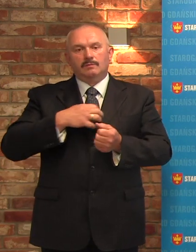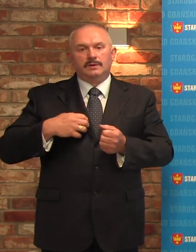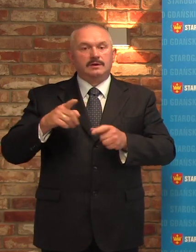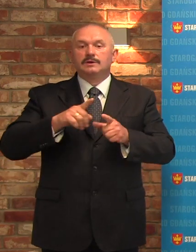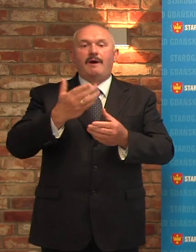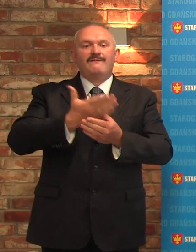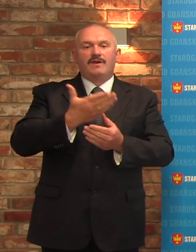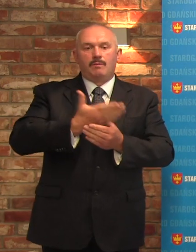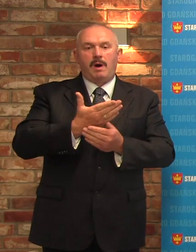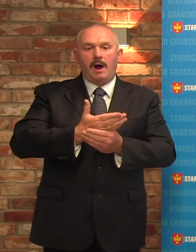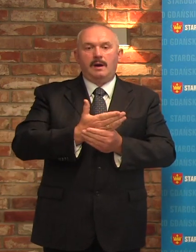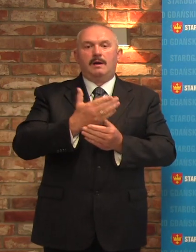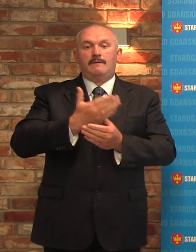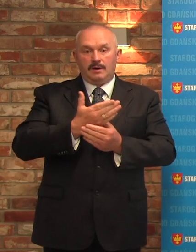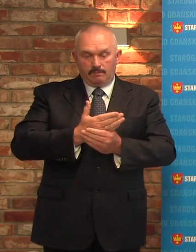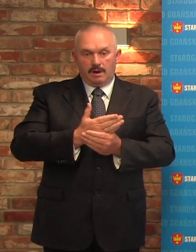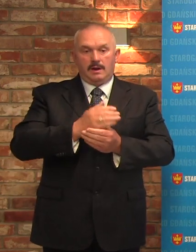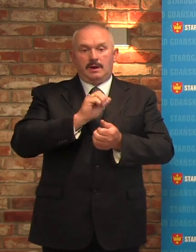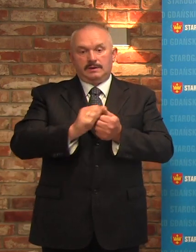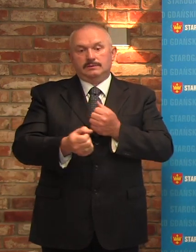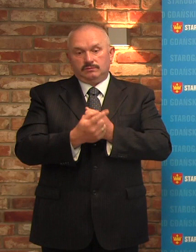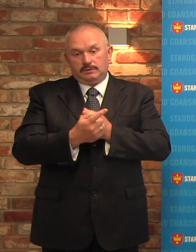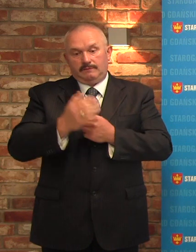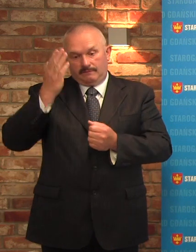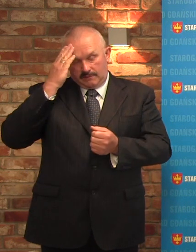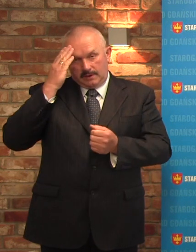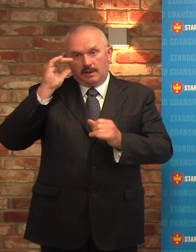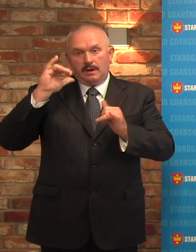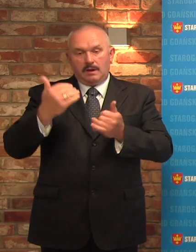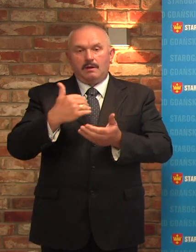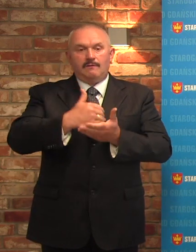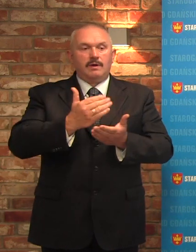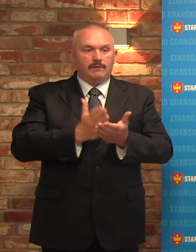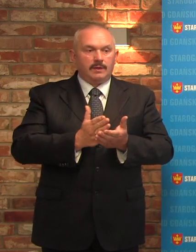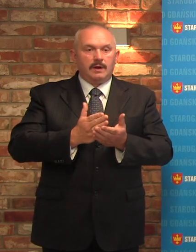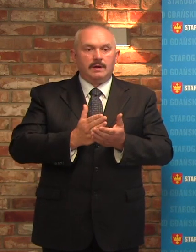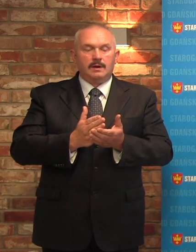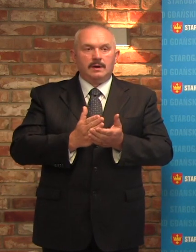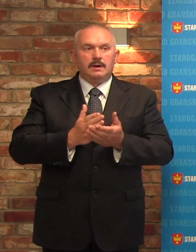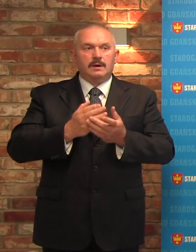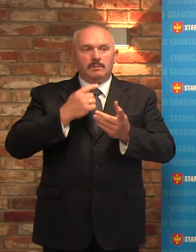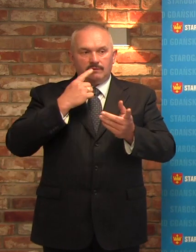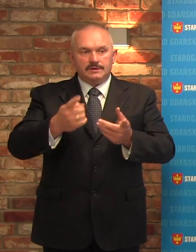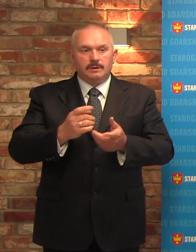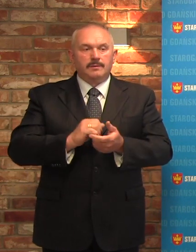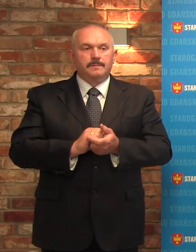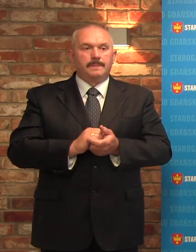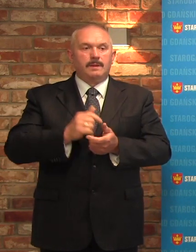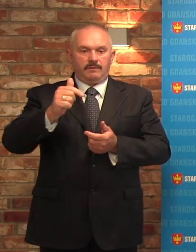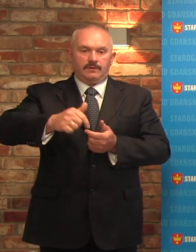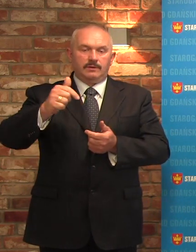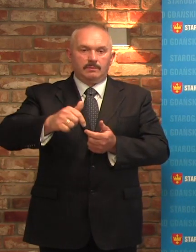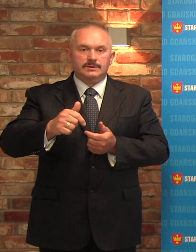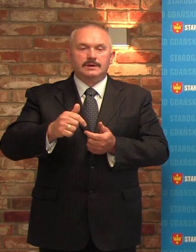tego skutkiem jest, jak dzisiaj wiemy, pan wojewoda się uchylił tą uchwałę, ale powinno być